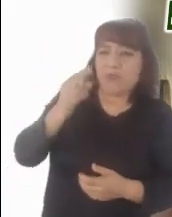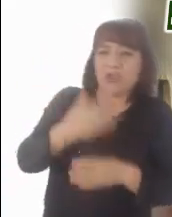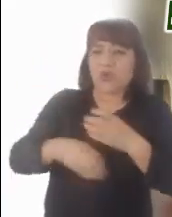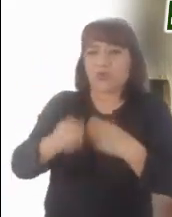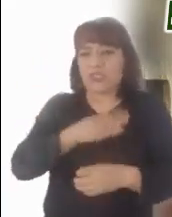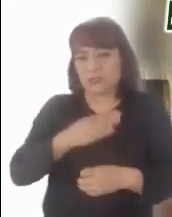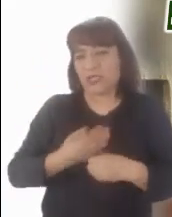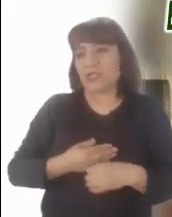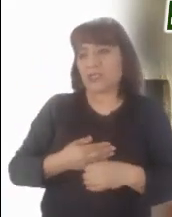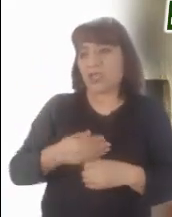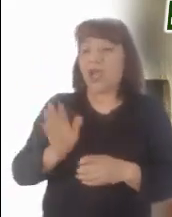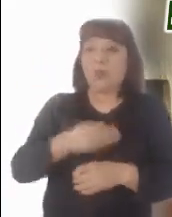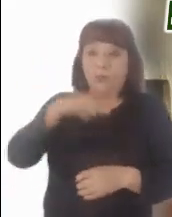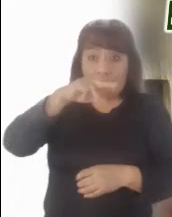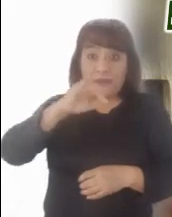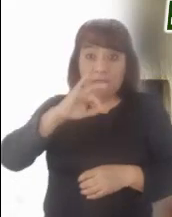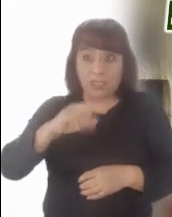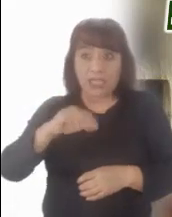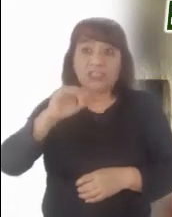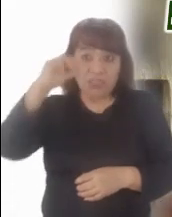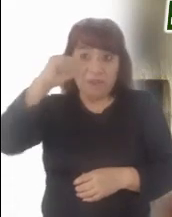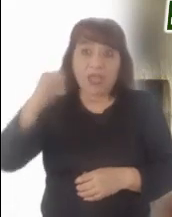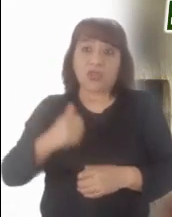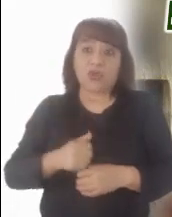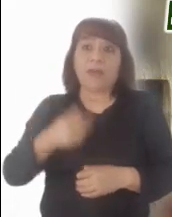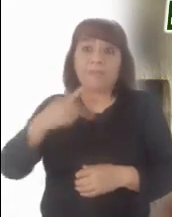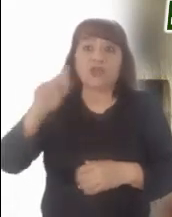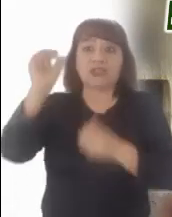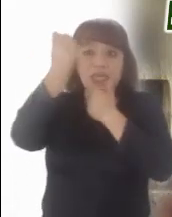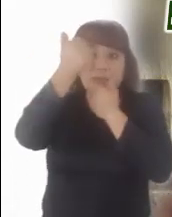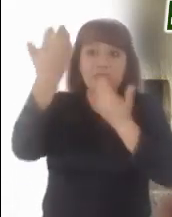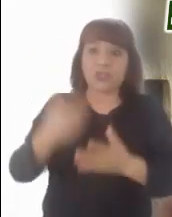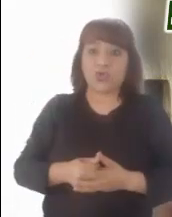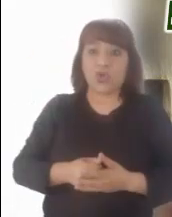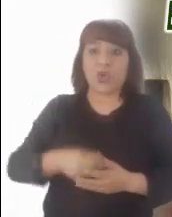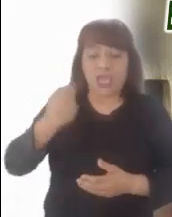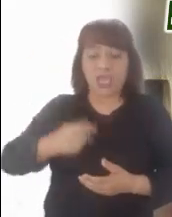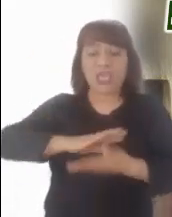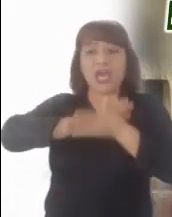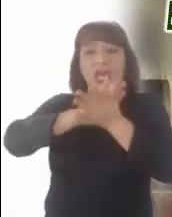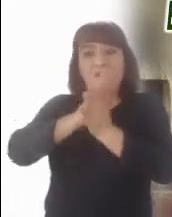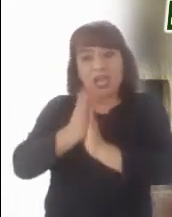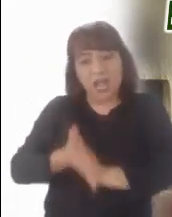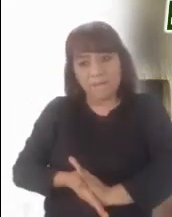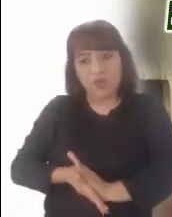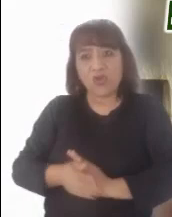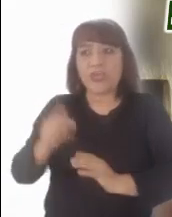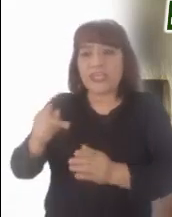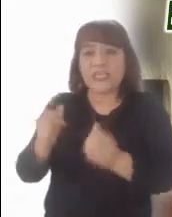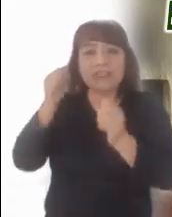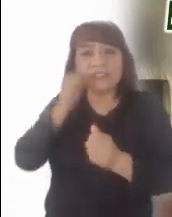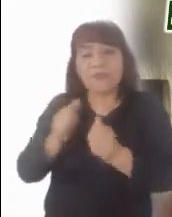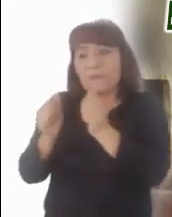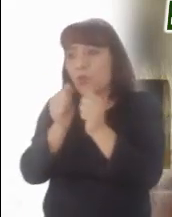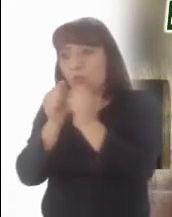pecadora, supo expiar su pecado manteniéndose firme junto a la cruz. Mientras todos los discípulos huían